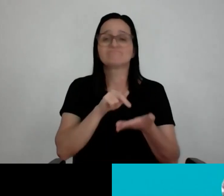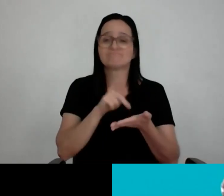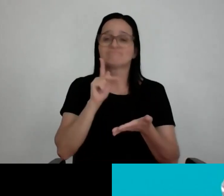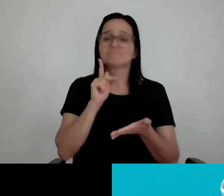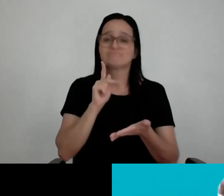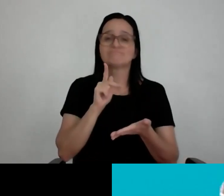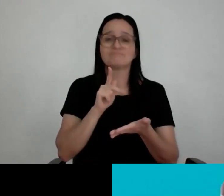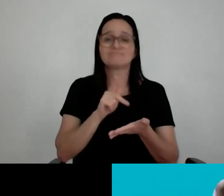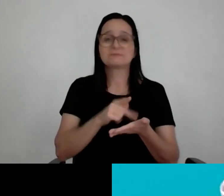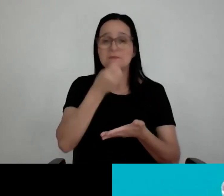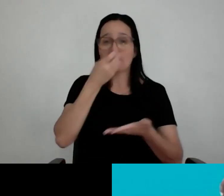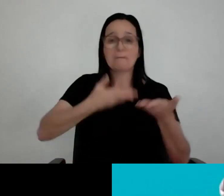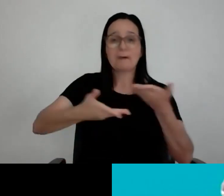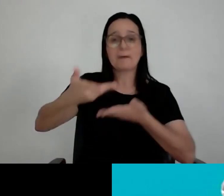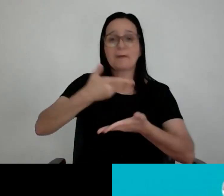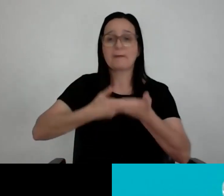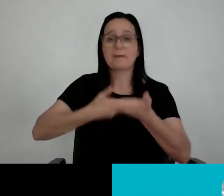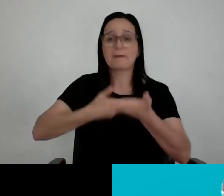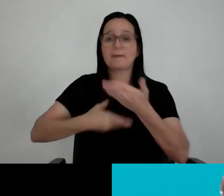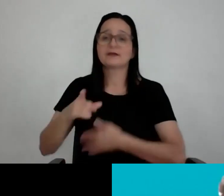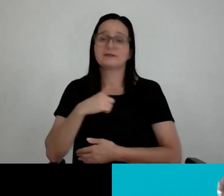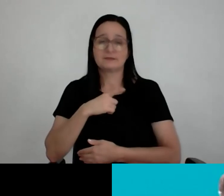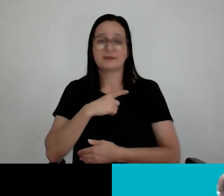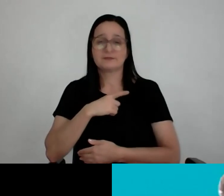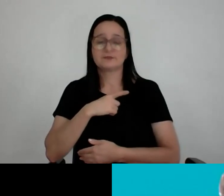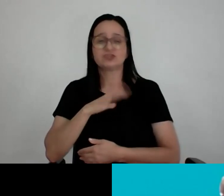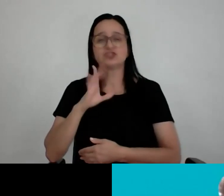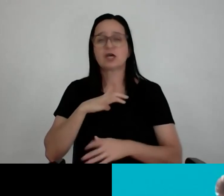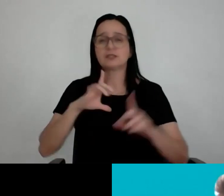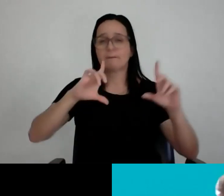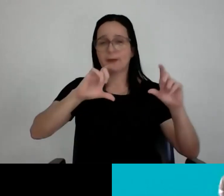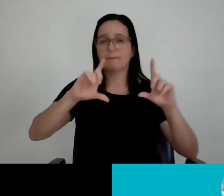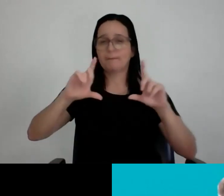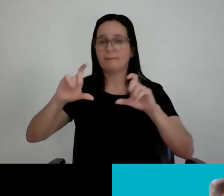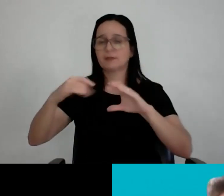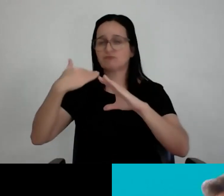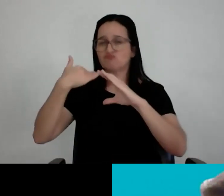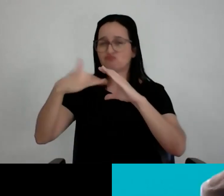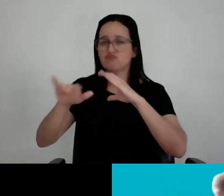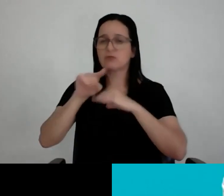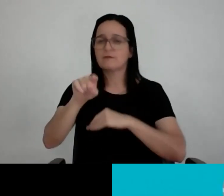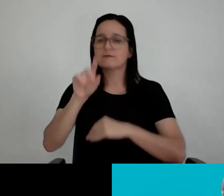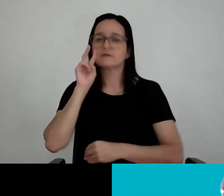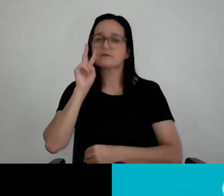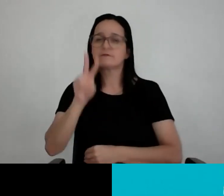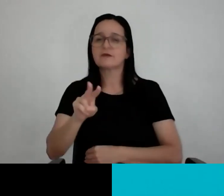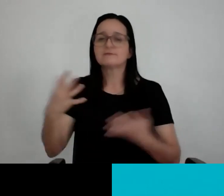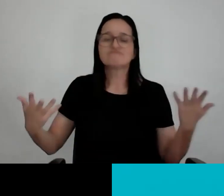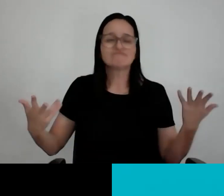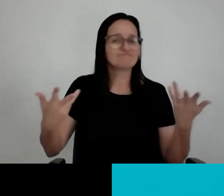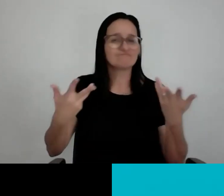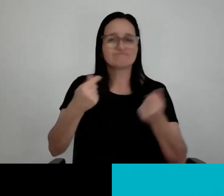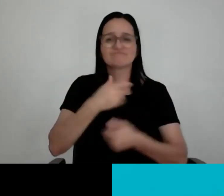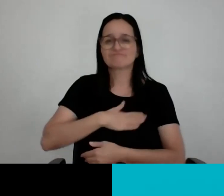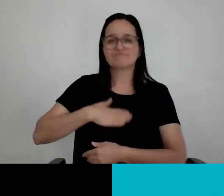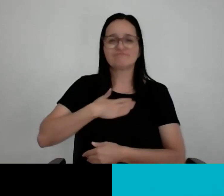troca aqui com o João. Se você ver, a gente tirou alguns prints nos comentários também, a vai mandar depois para você, todo mundo adorando demais a palestra, João.